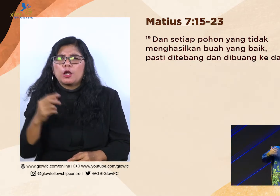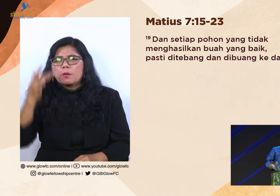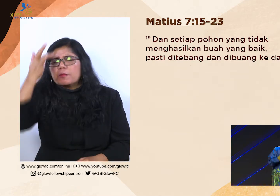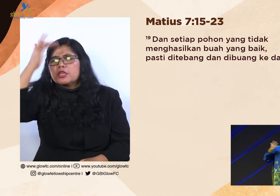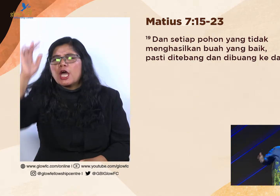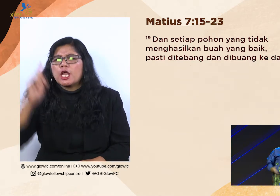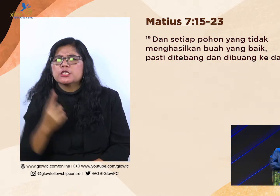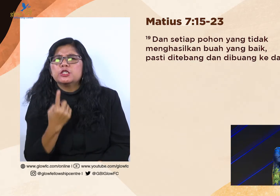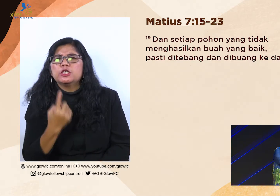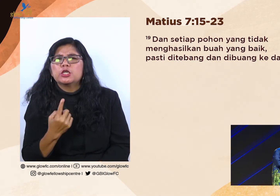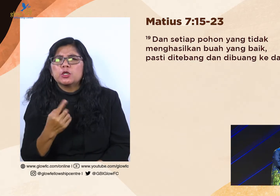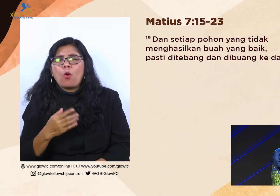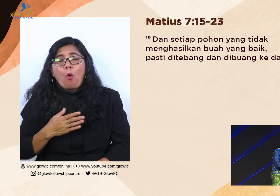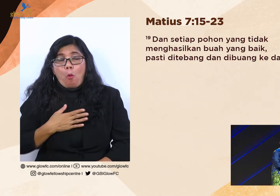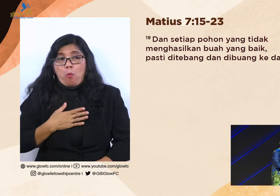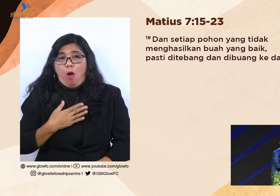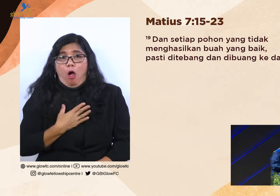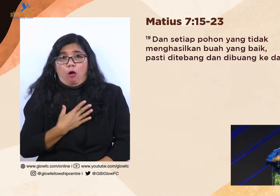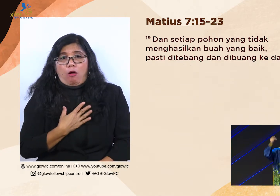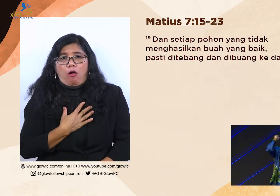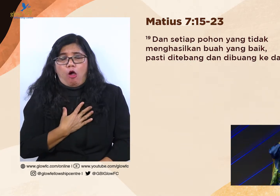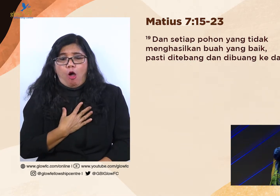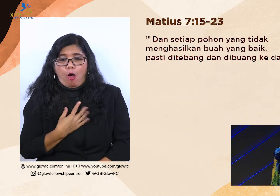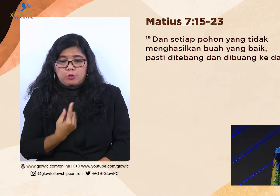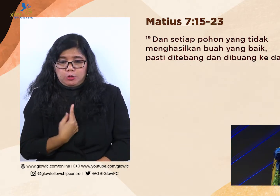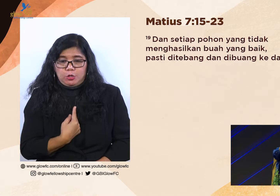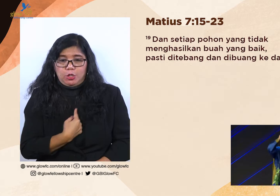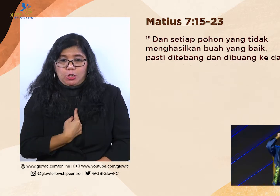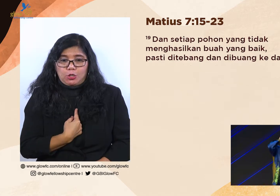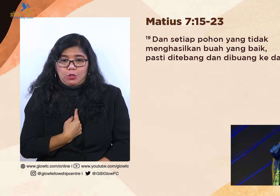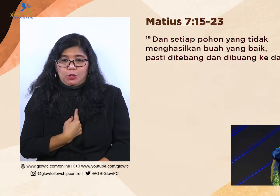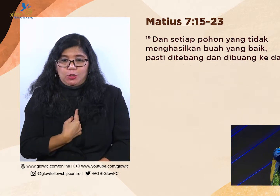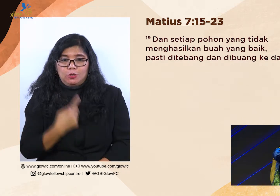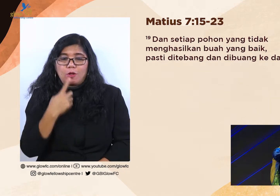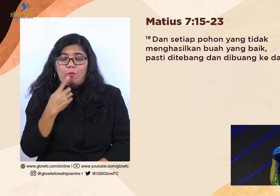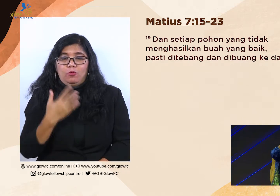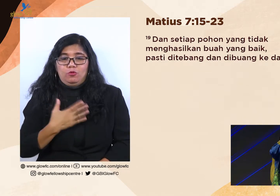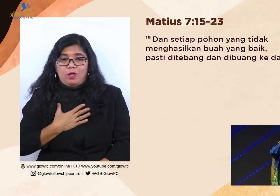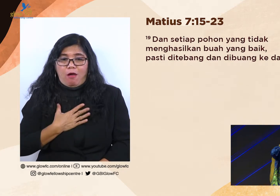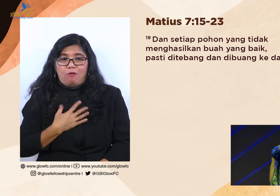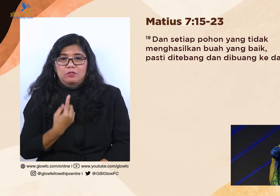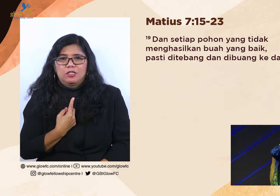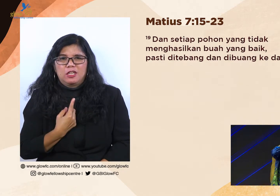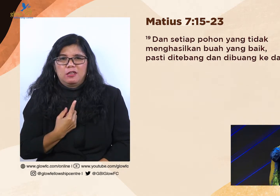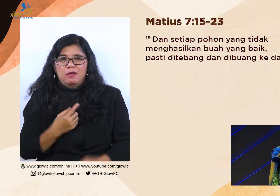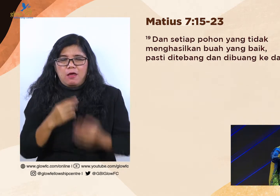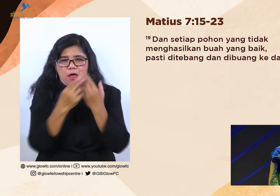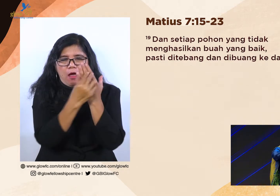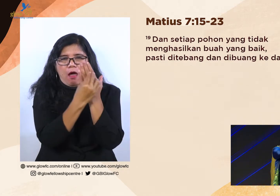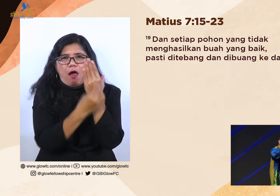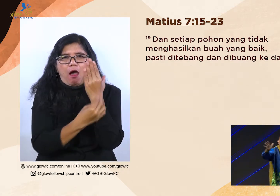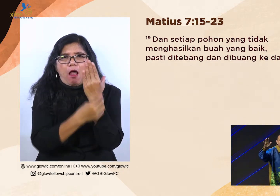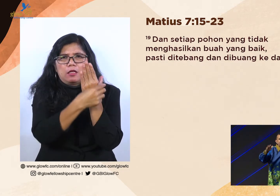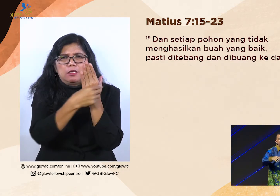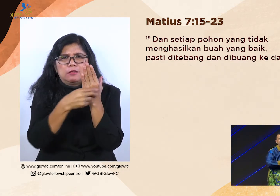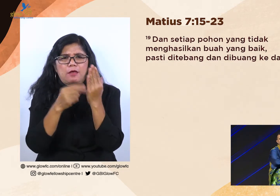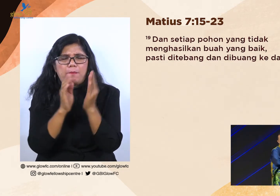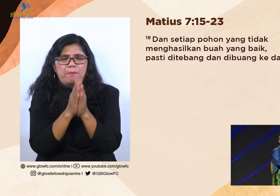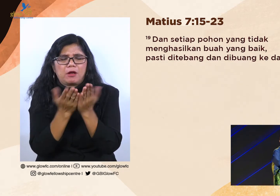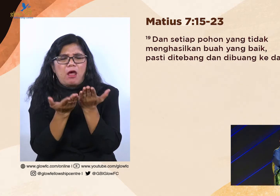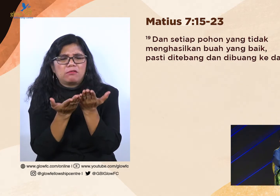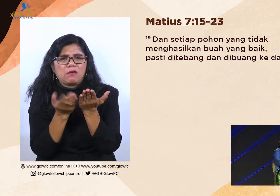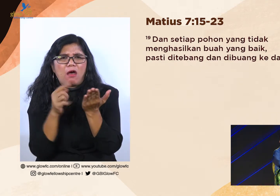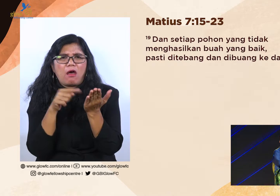-ujungnya hanya membanggakan segala sesuatu yang dia punya. Alkitab berkata buah yang pohon yang tidak baik pasti